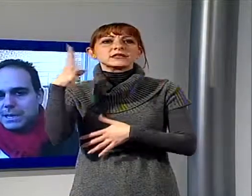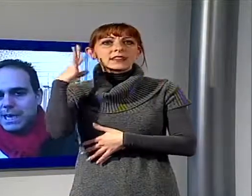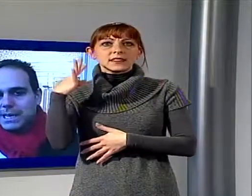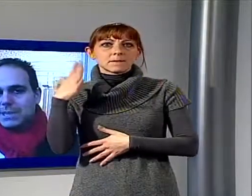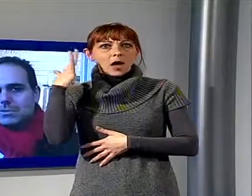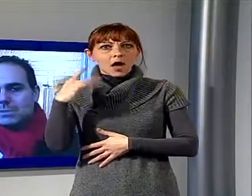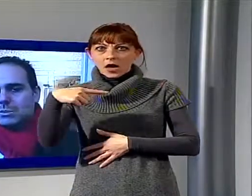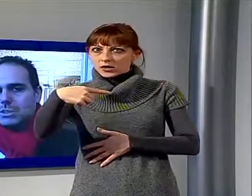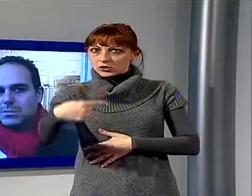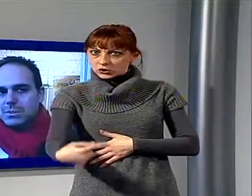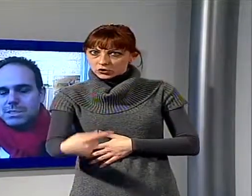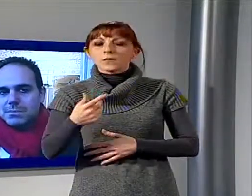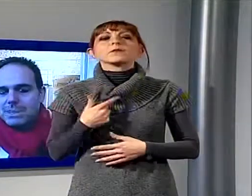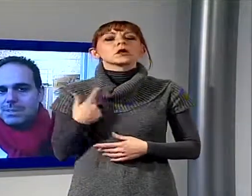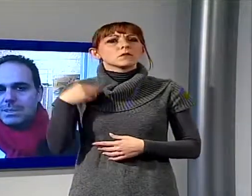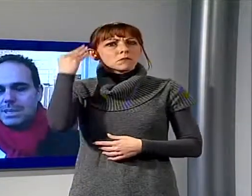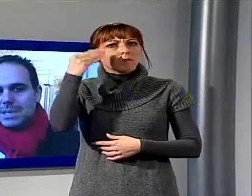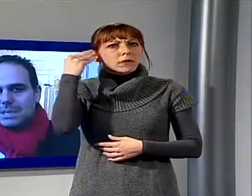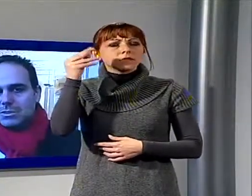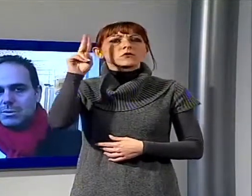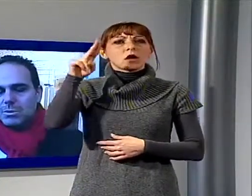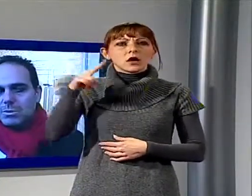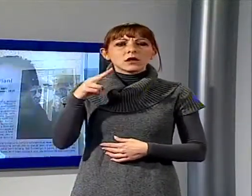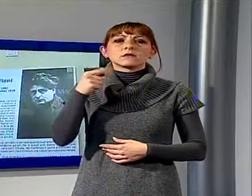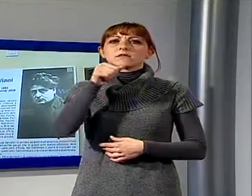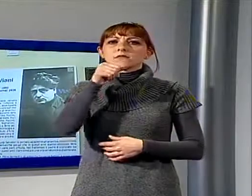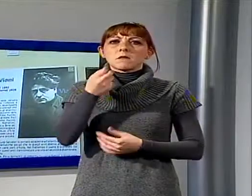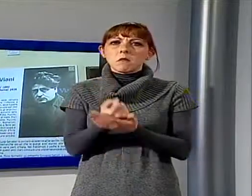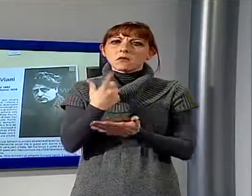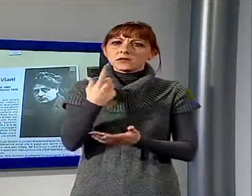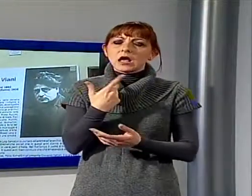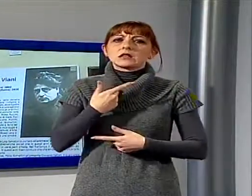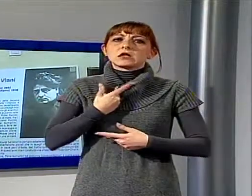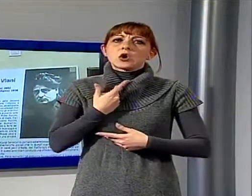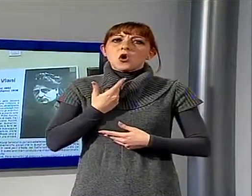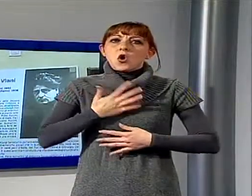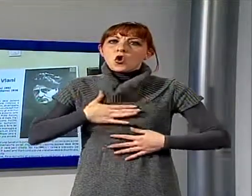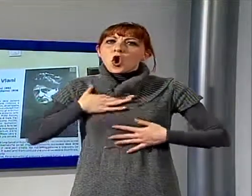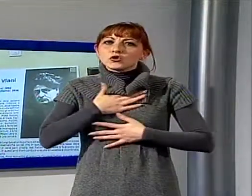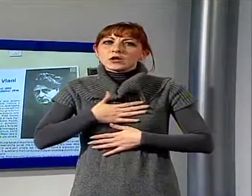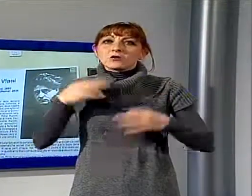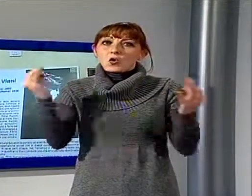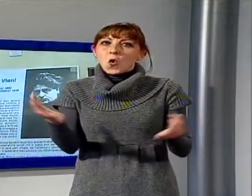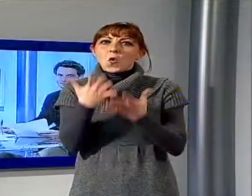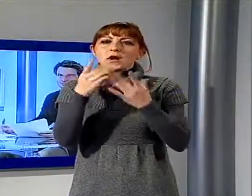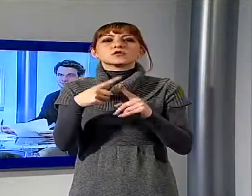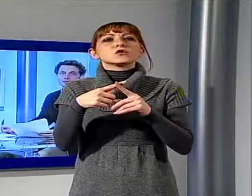certamente e anche una mostra come questa meriti. Quindi sono molto contento che ci sia questa opportunità e questa vetrina.